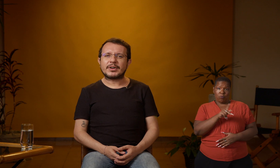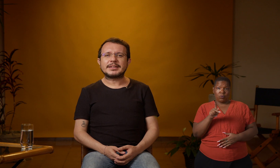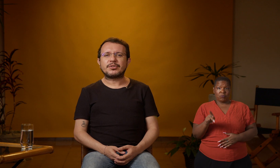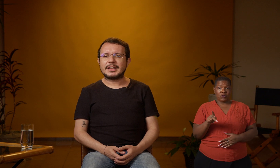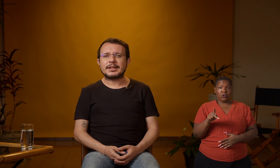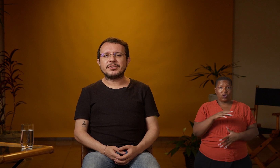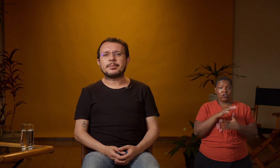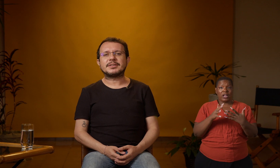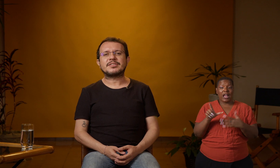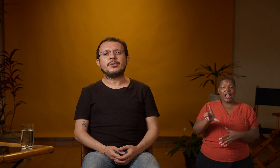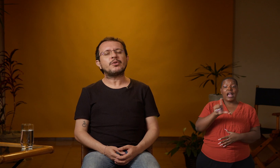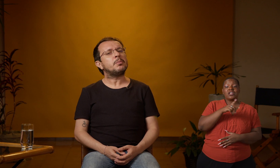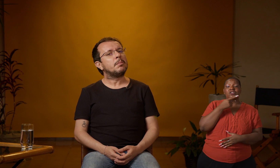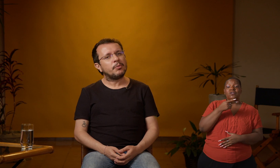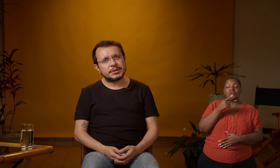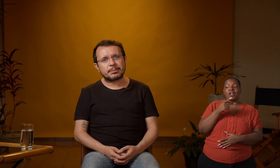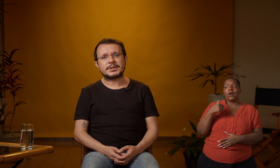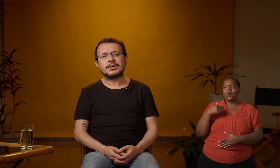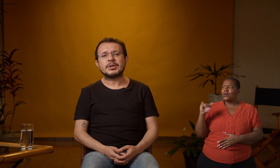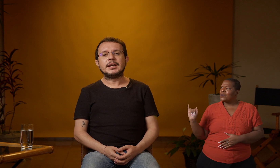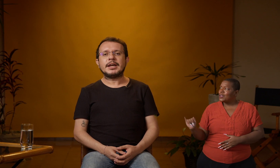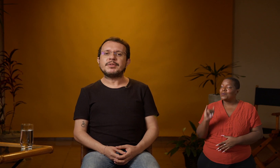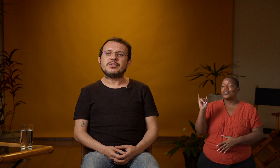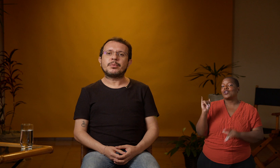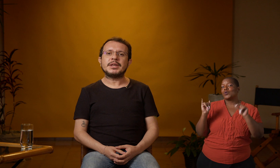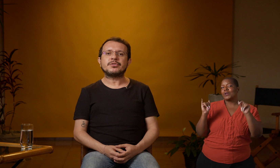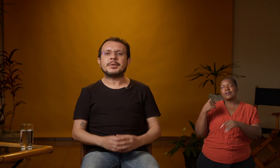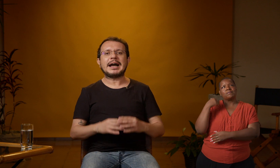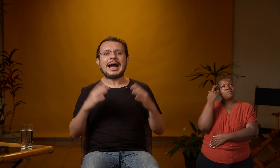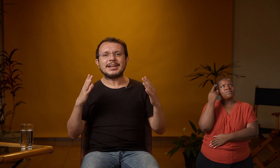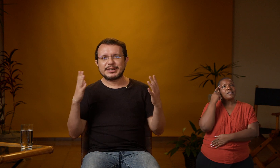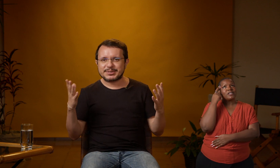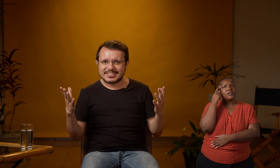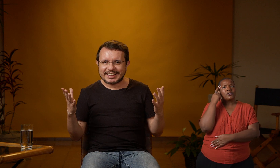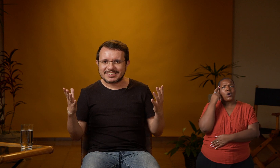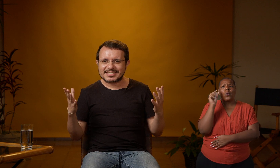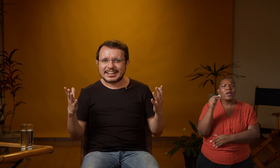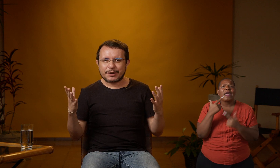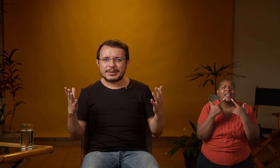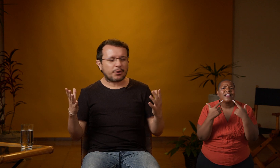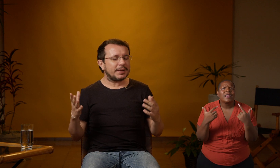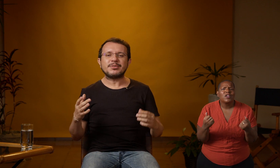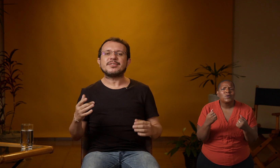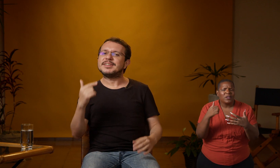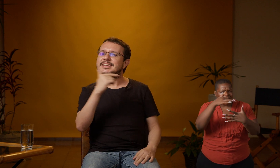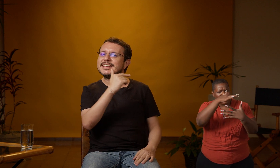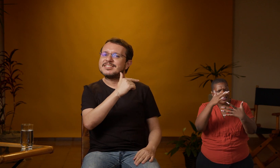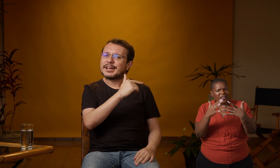falar da janela de interpretação, eu acho muito importante refletir um pouquinho sobre a língua de sinais. Afinal, como é que você vai entender esse